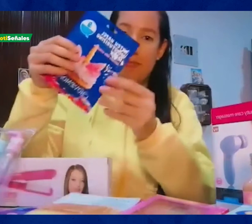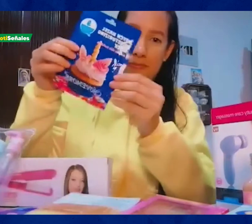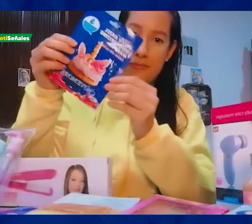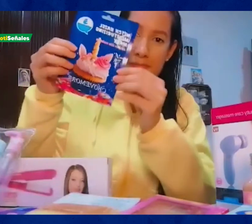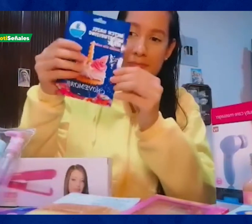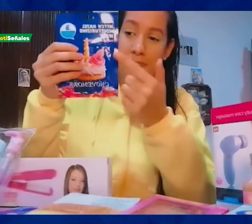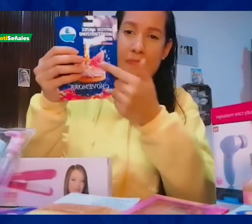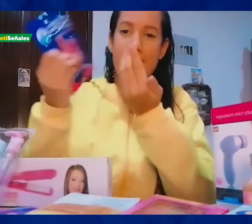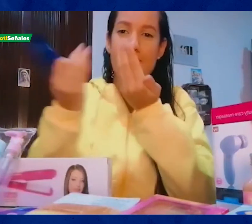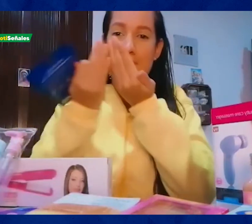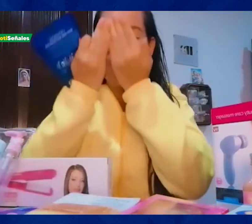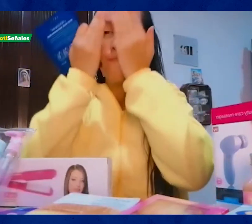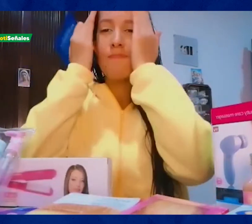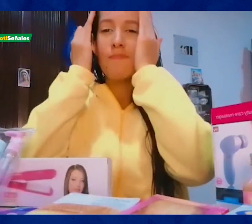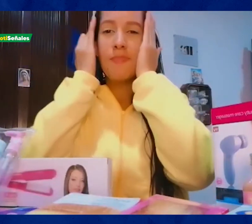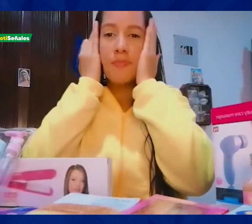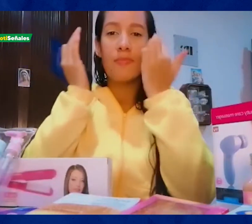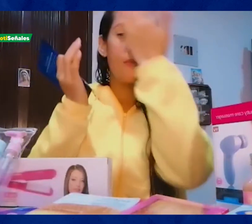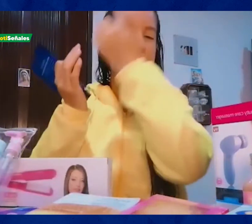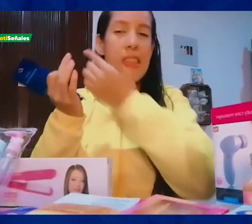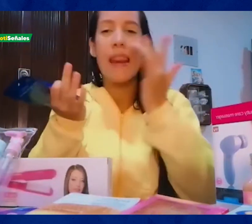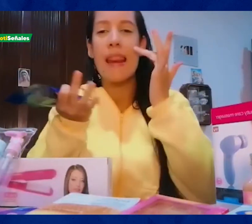Es una mascarilla para la limpieza facial.